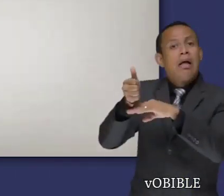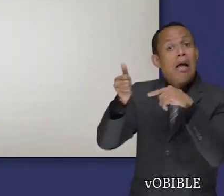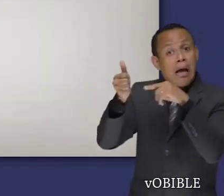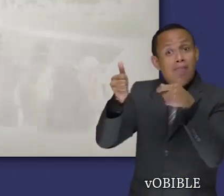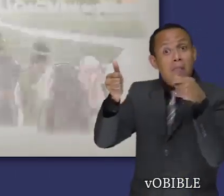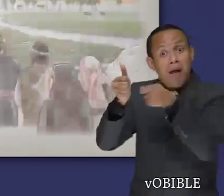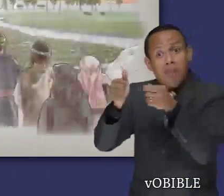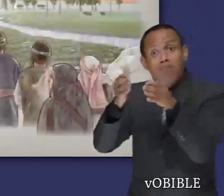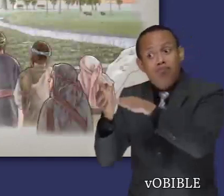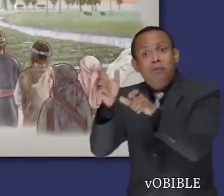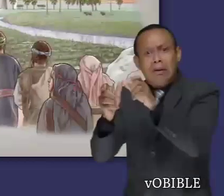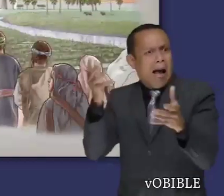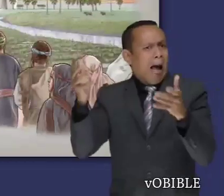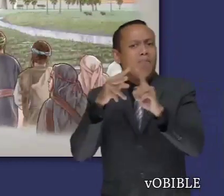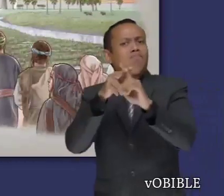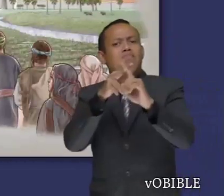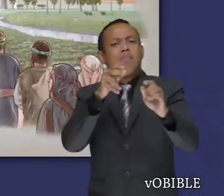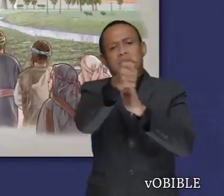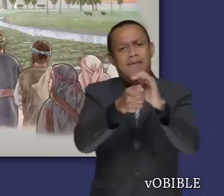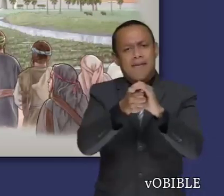asesinado y la gente huye a Egipto.